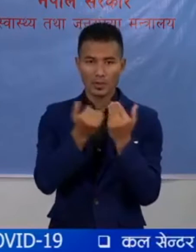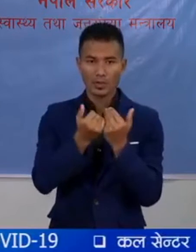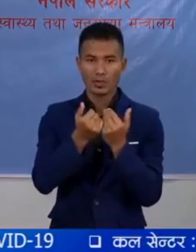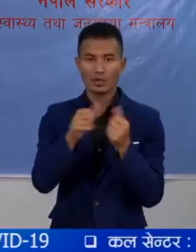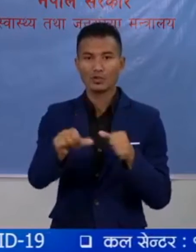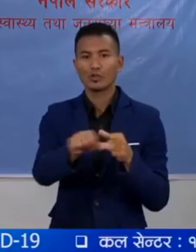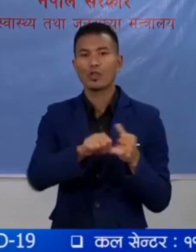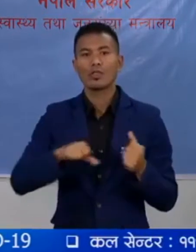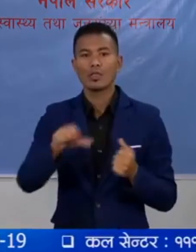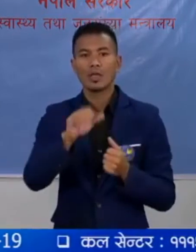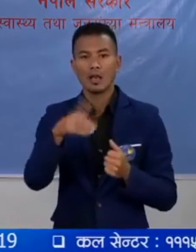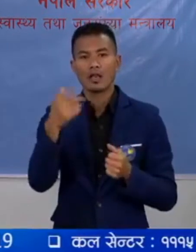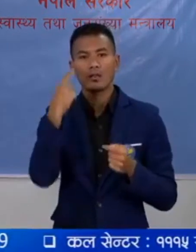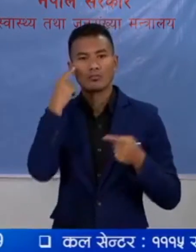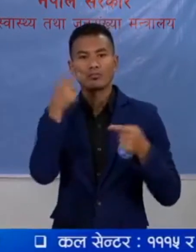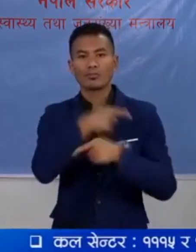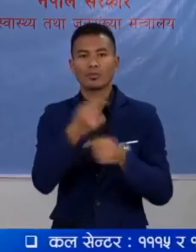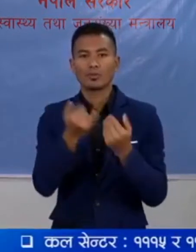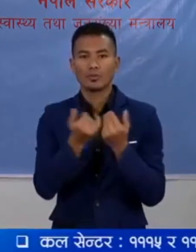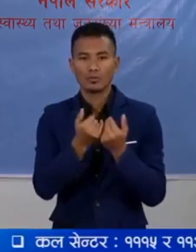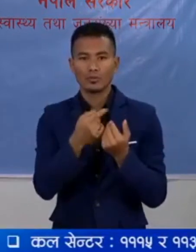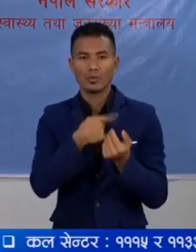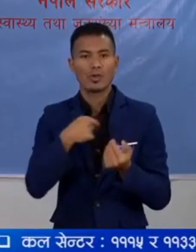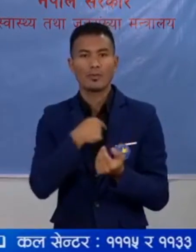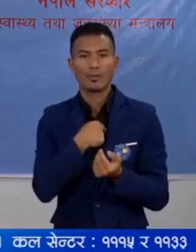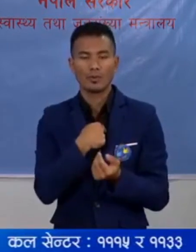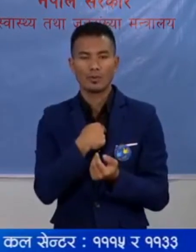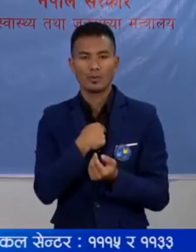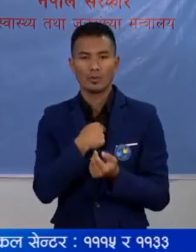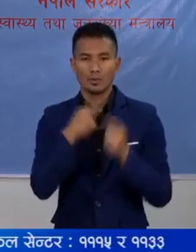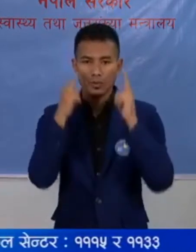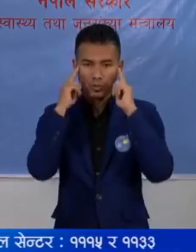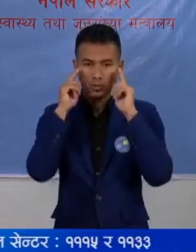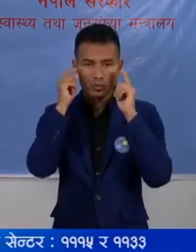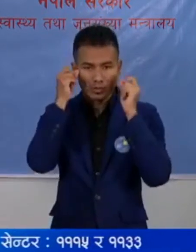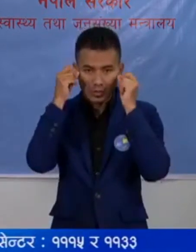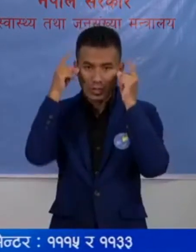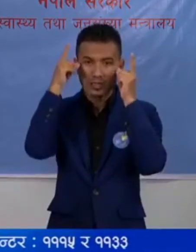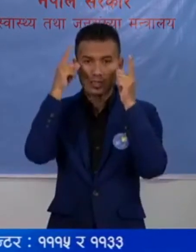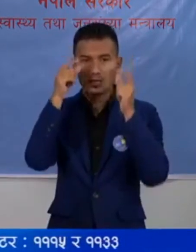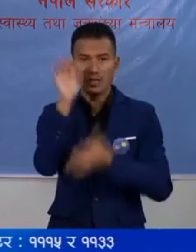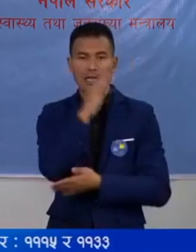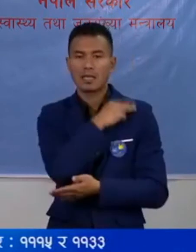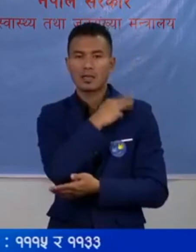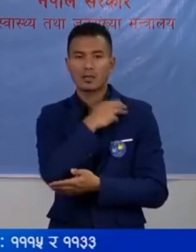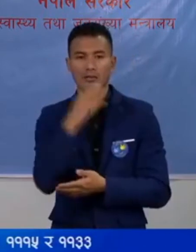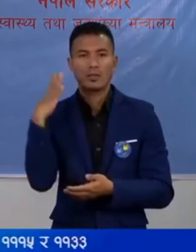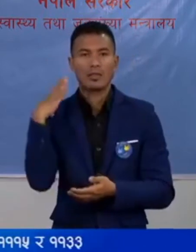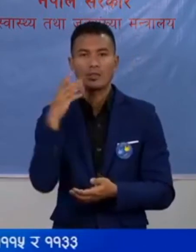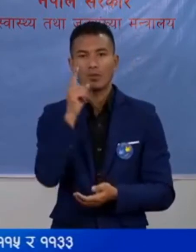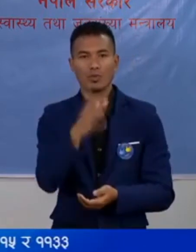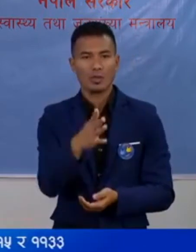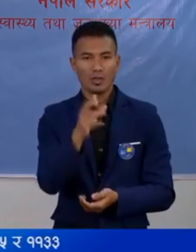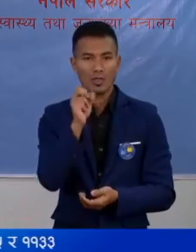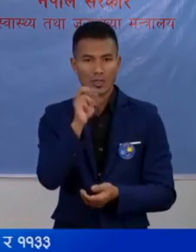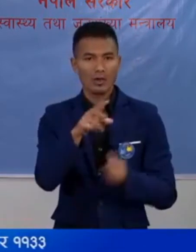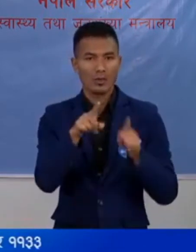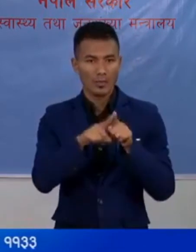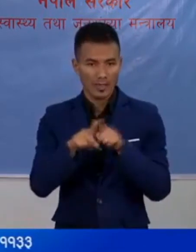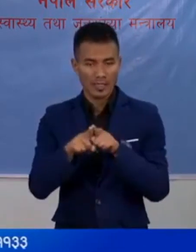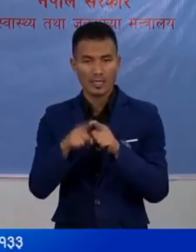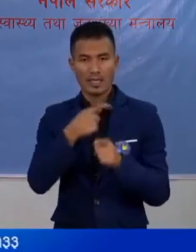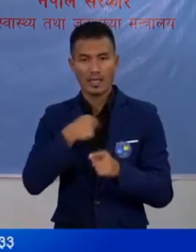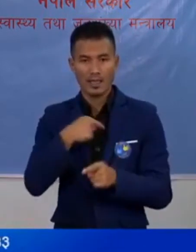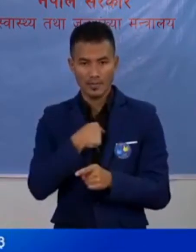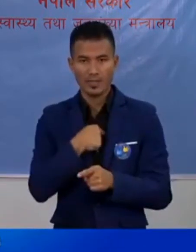ब्रुमित पार्णू आमरो सचेत नागरिको दाइत्तों है न तापनी आम